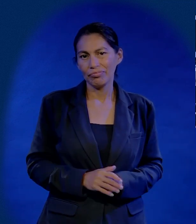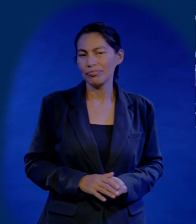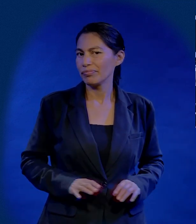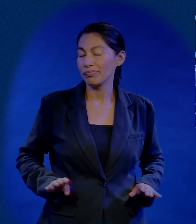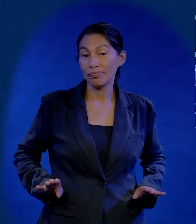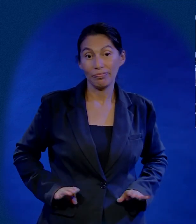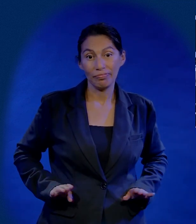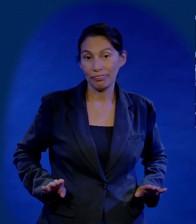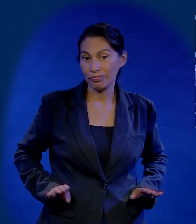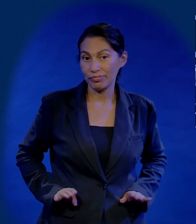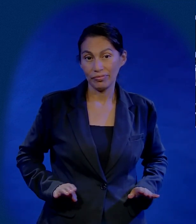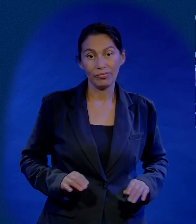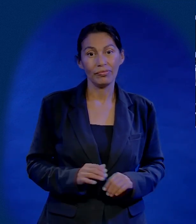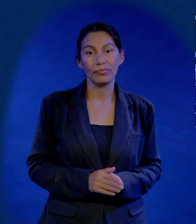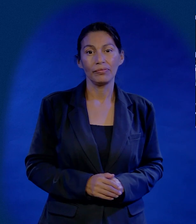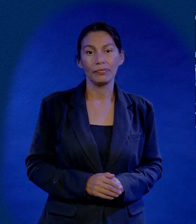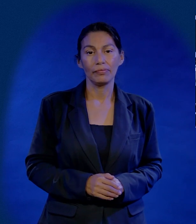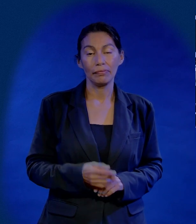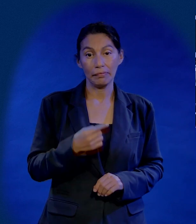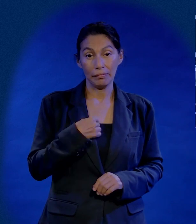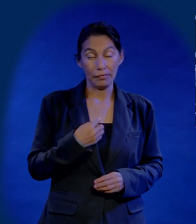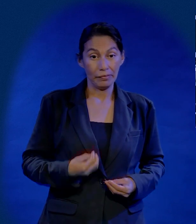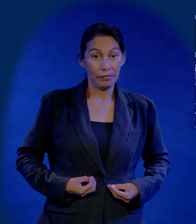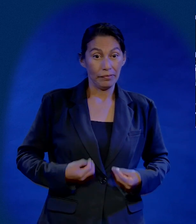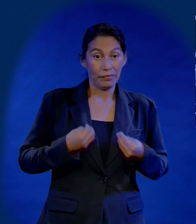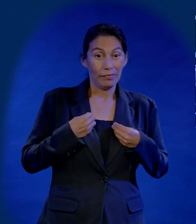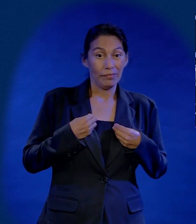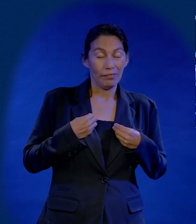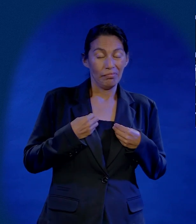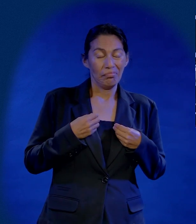Pero la parte más triste es que no solo destruye mi vida.